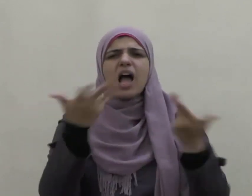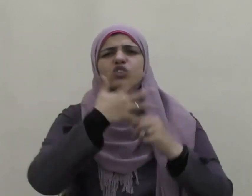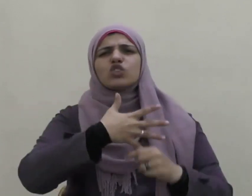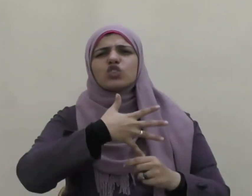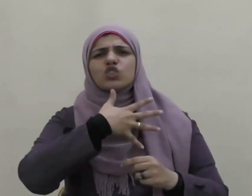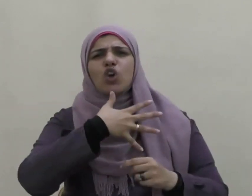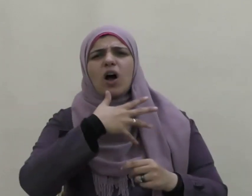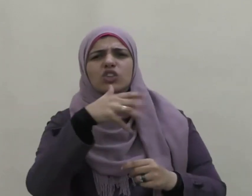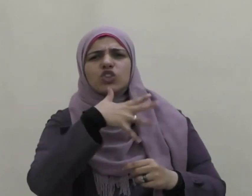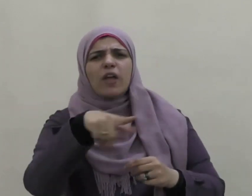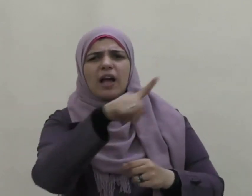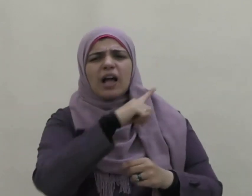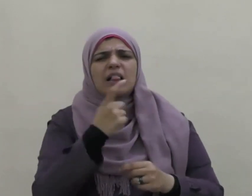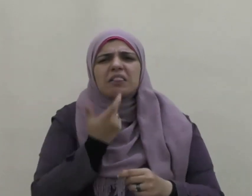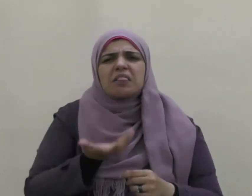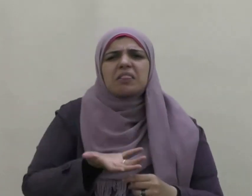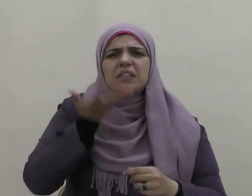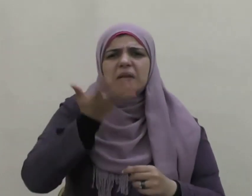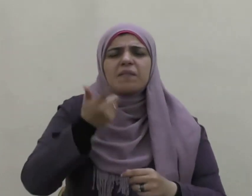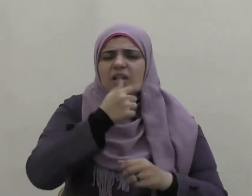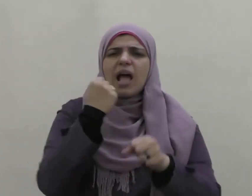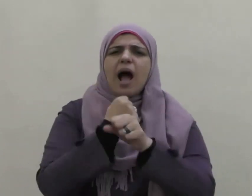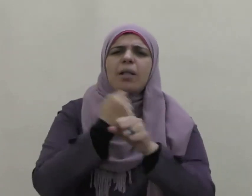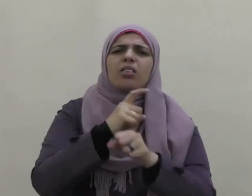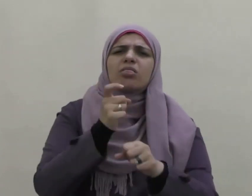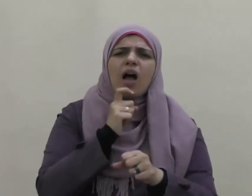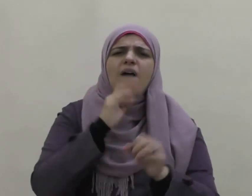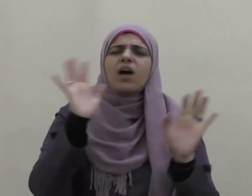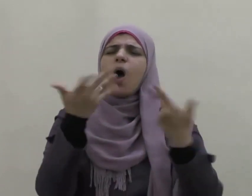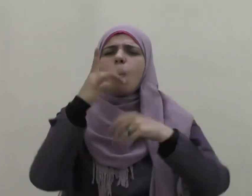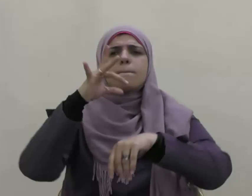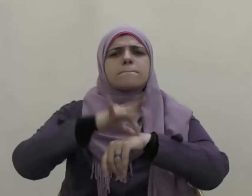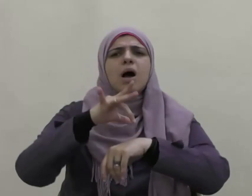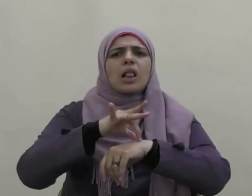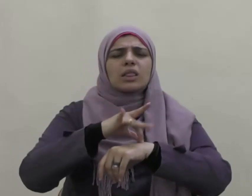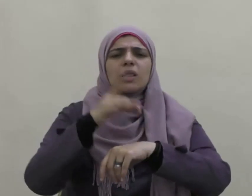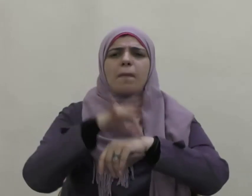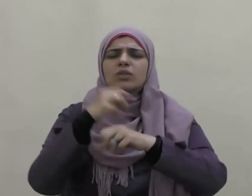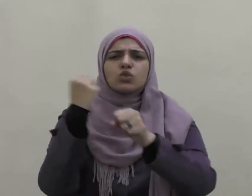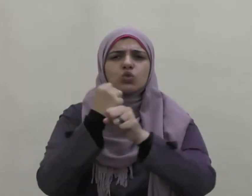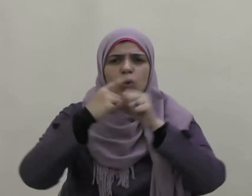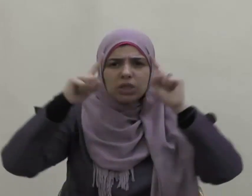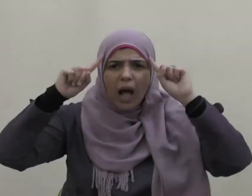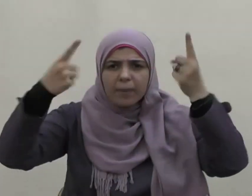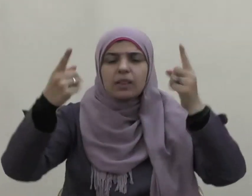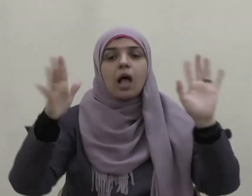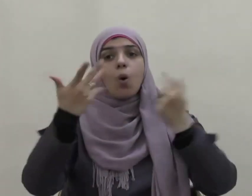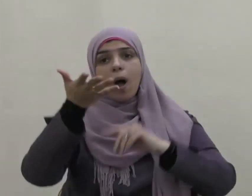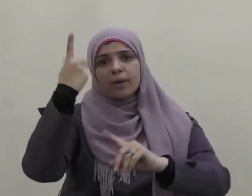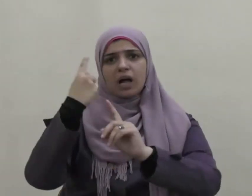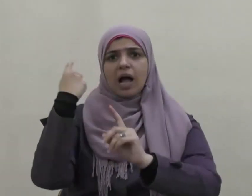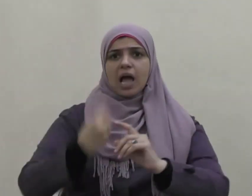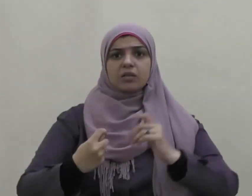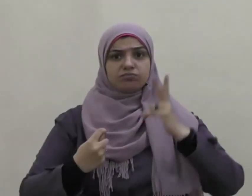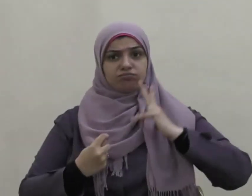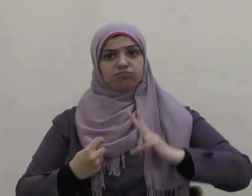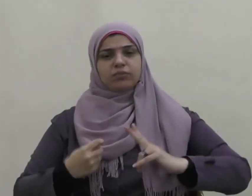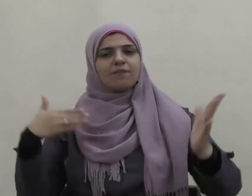العمل أو أصابته آفة من الآفات أو كان غنيا فافتقر عيل من